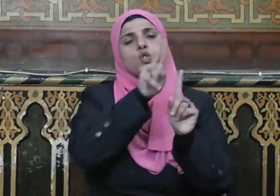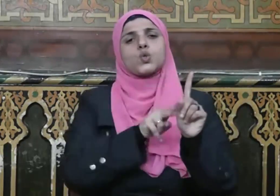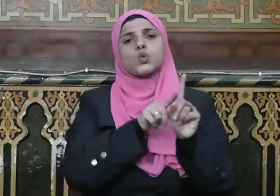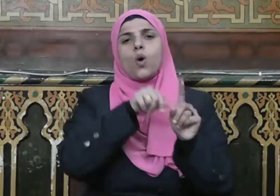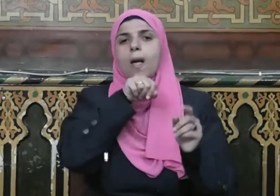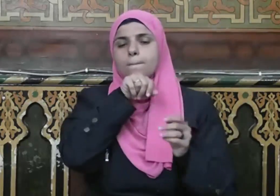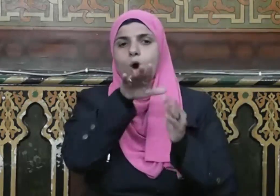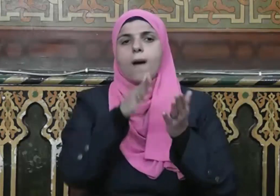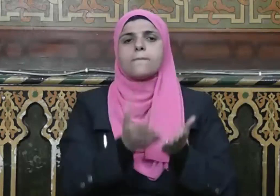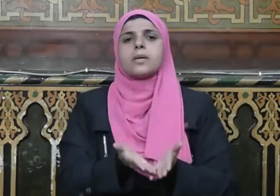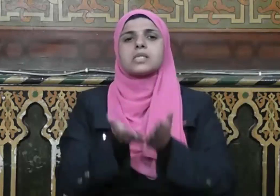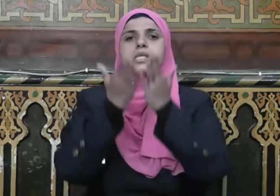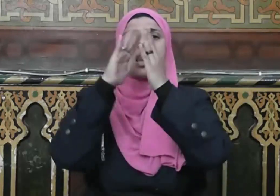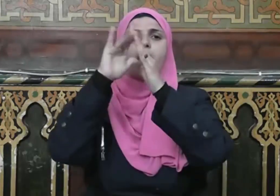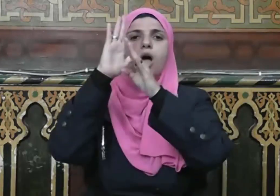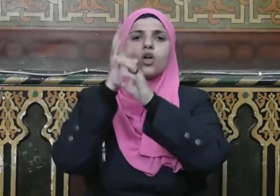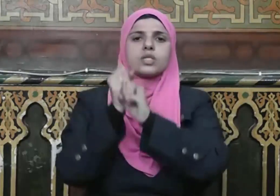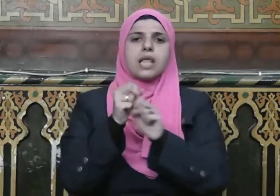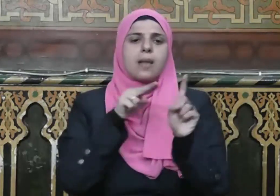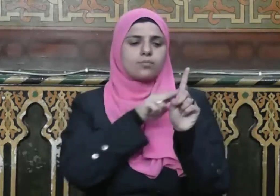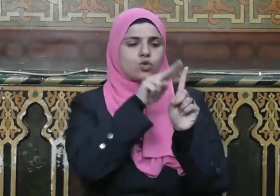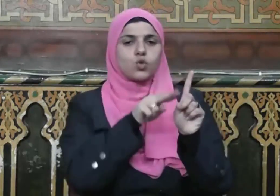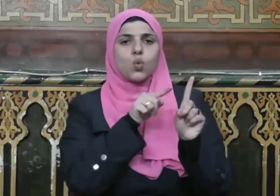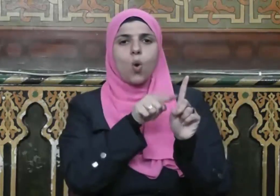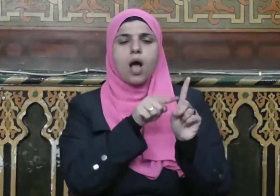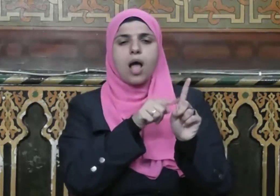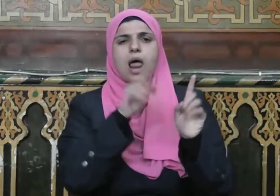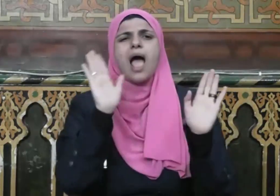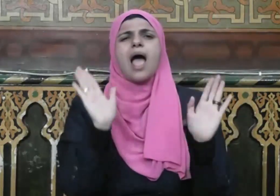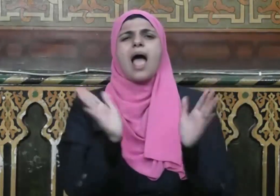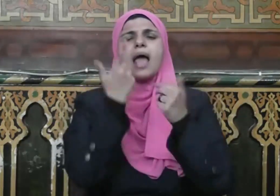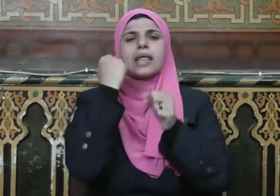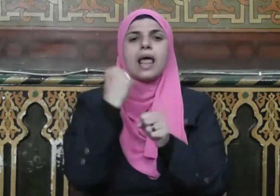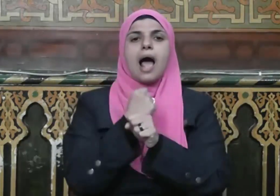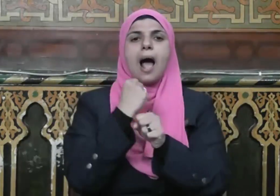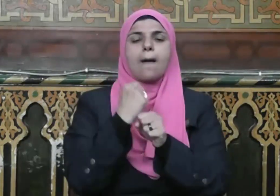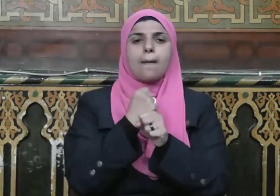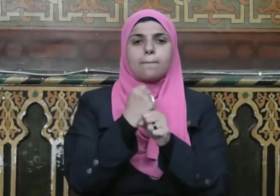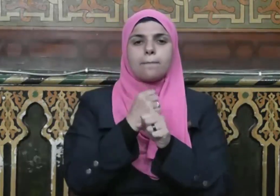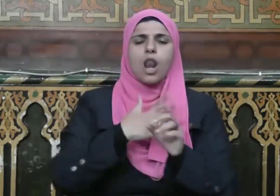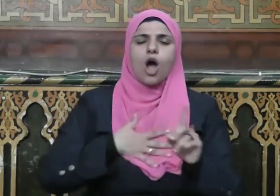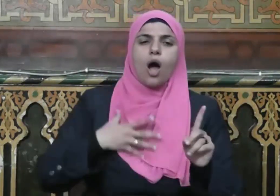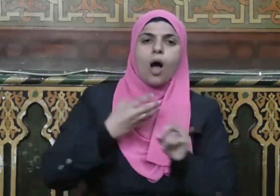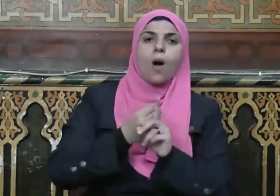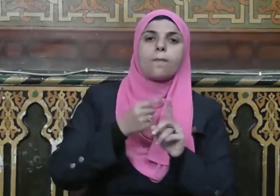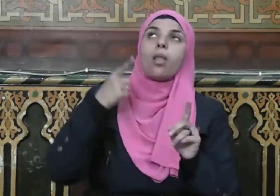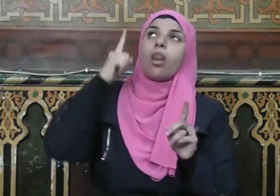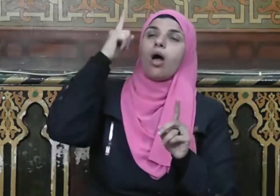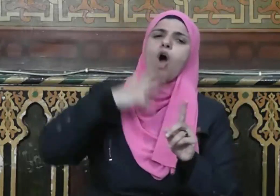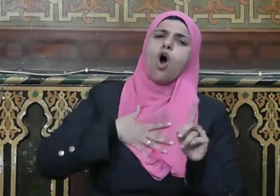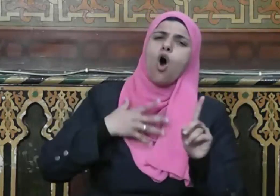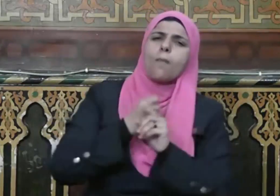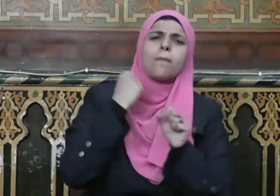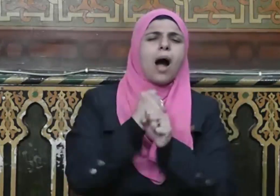الله عليه وسلم أي الأعمال أحب إلى الله قال